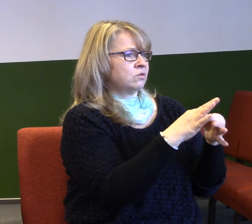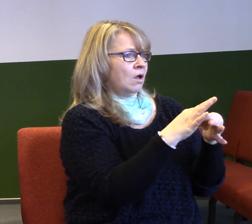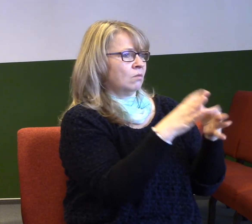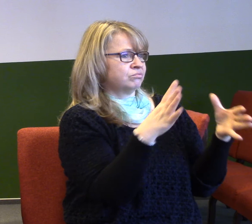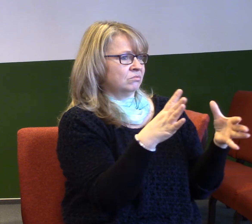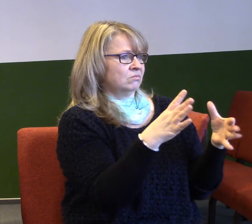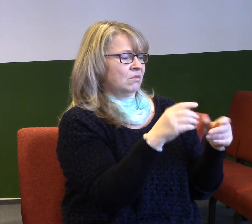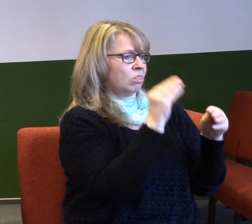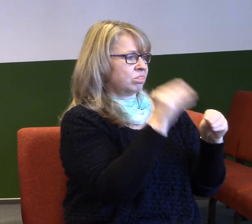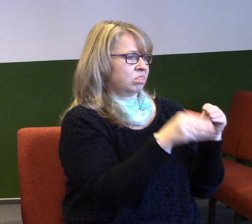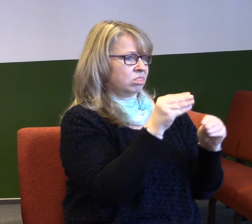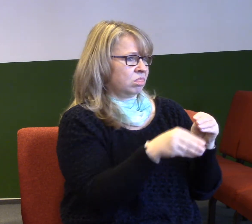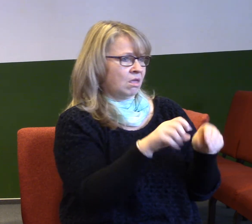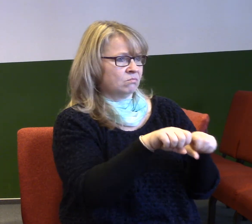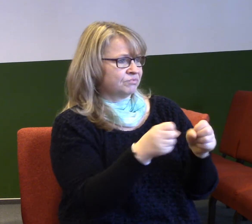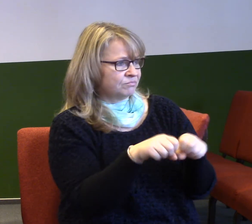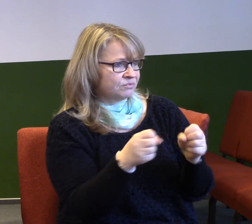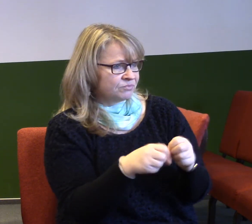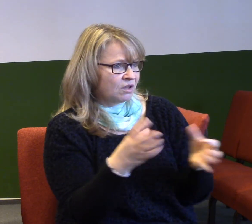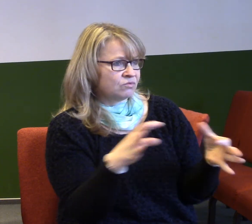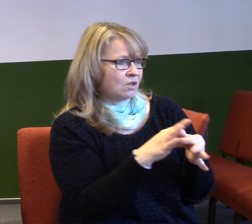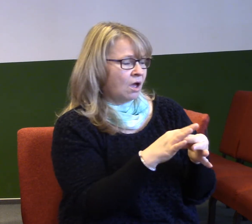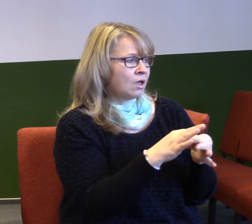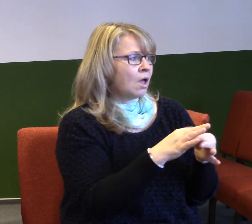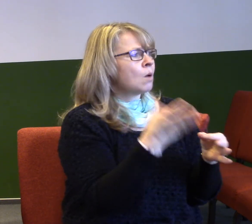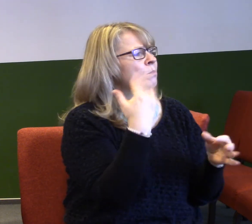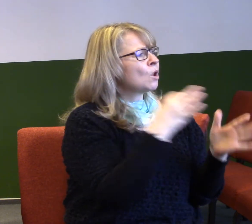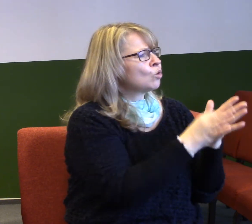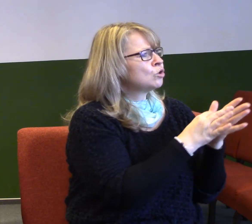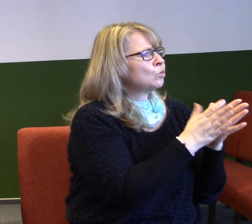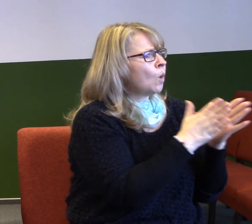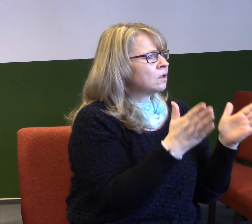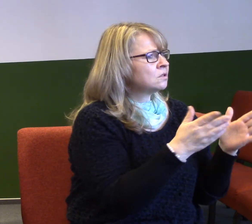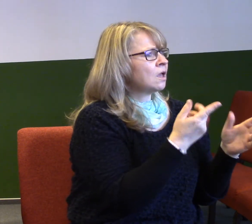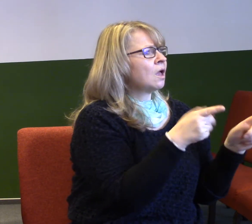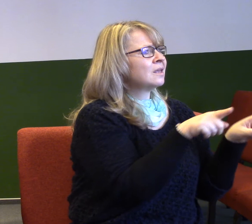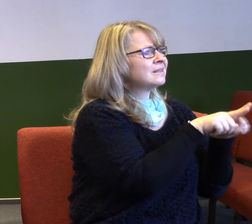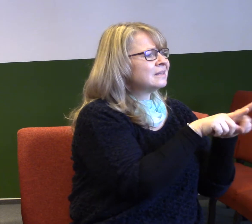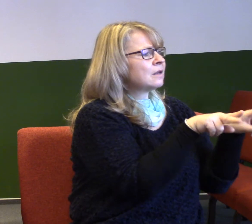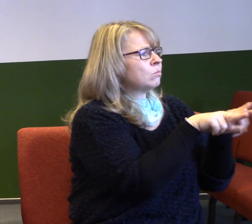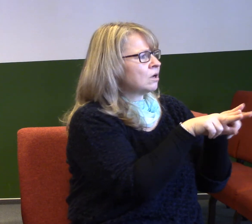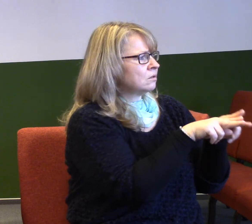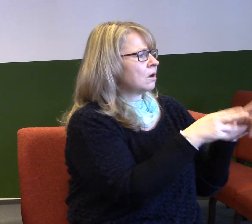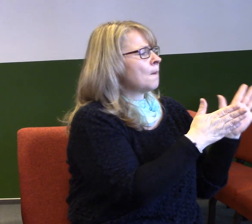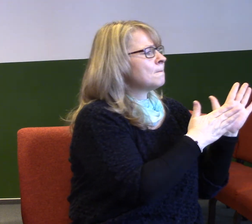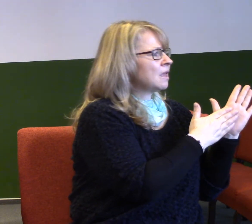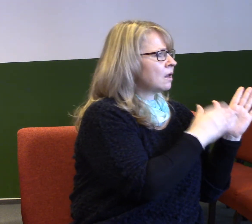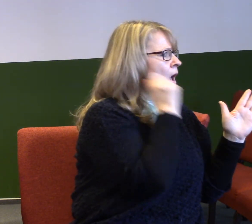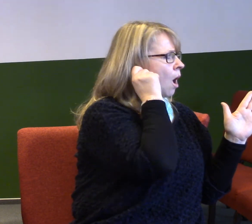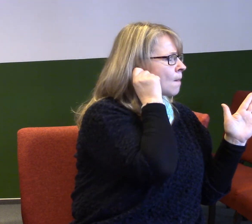špatně. Pojďme se neprve podívat na Árona a Miriam. Jak jsem říkal, byli to sourozenci. Pravděpodobně, já teď